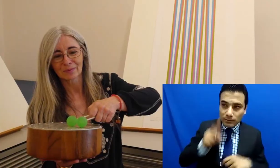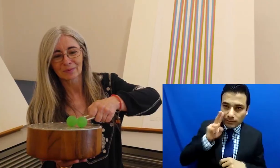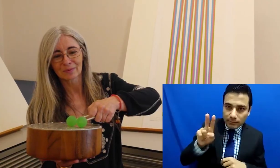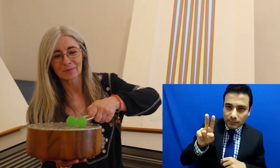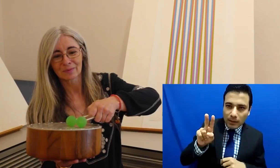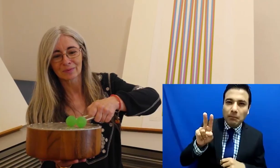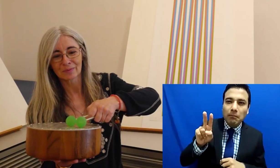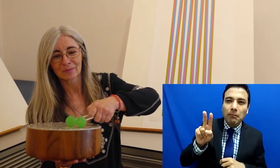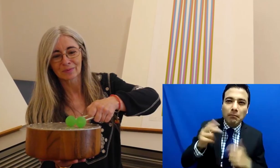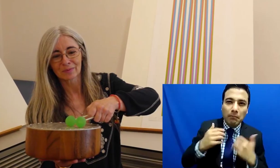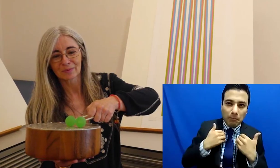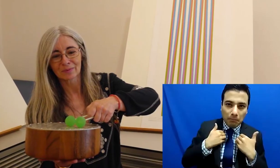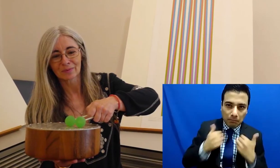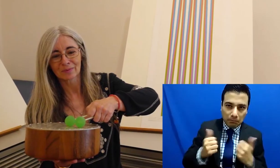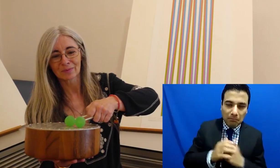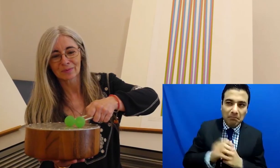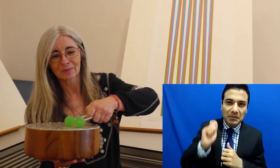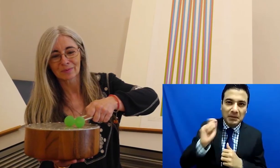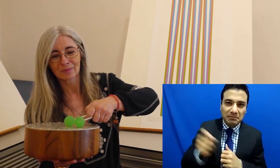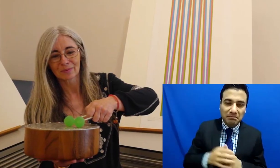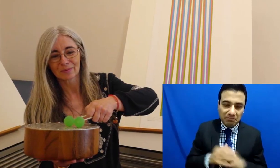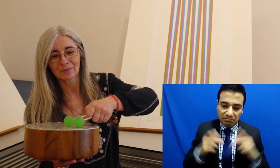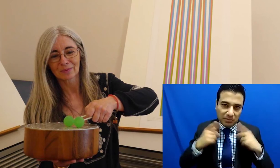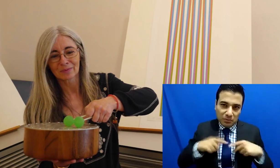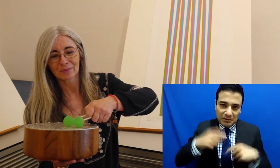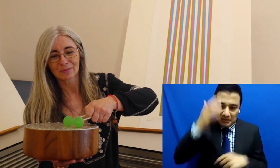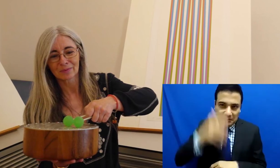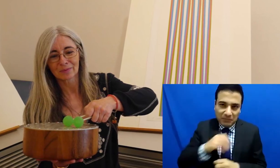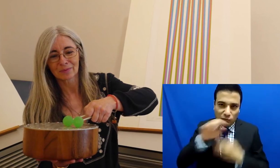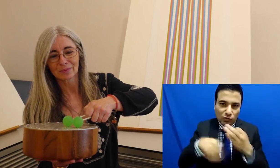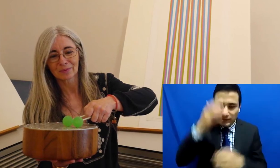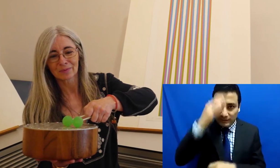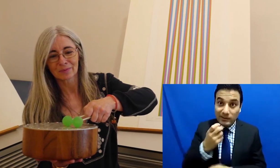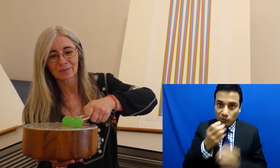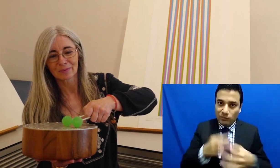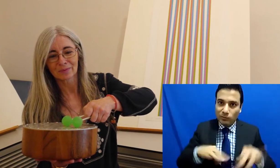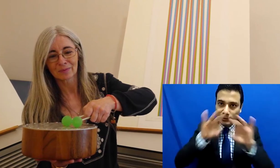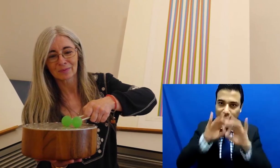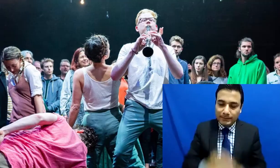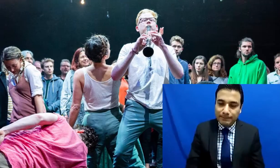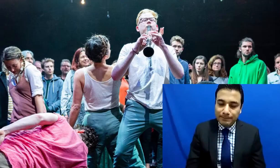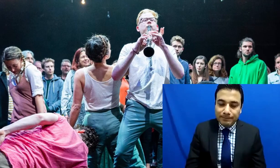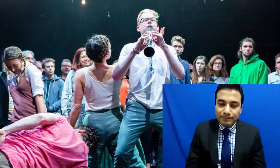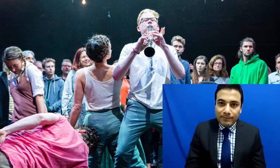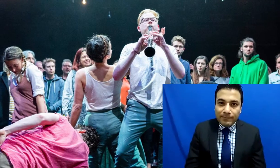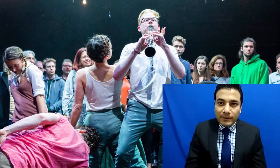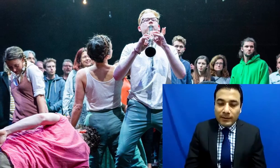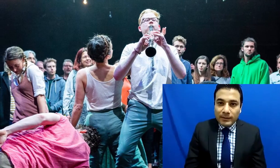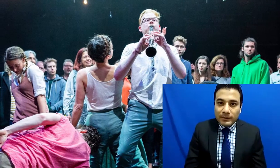a entender quién soy yo o quién es alguien más. Y creo que eso es muy importante. En un sentido educativo,